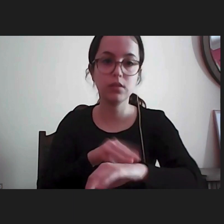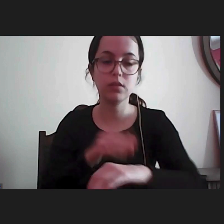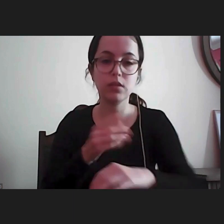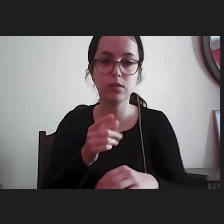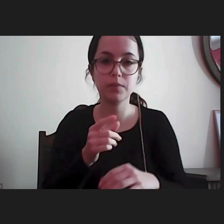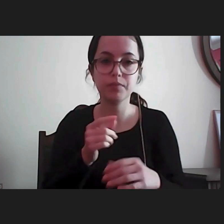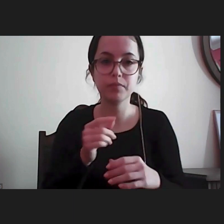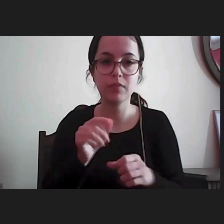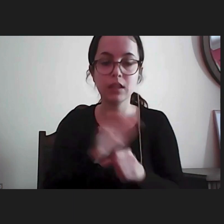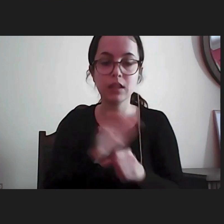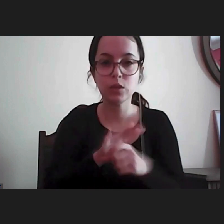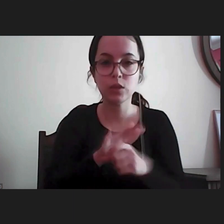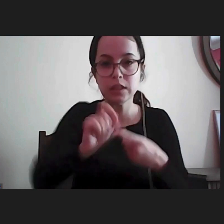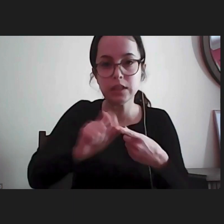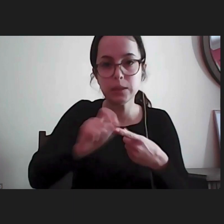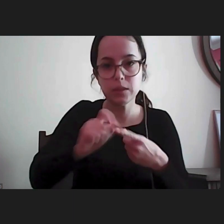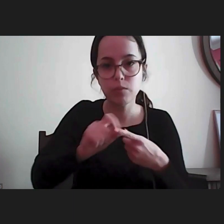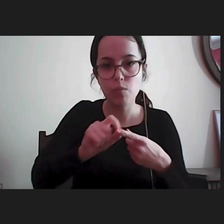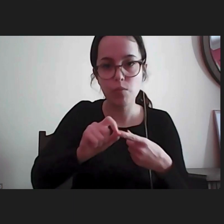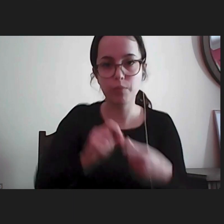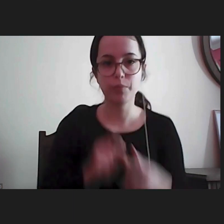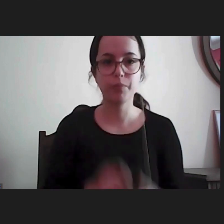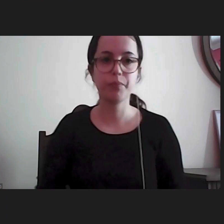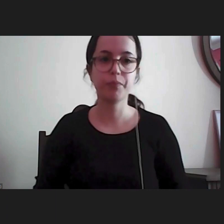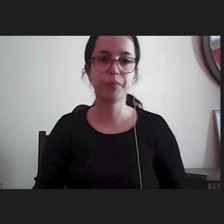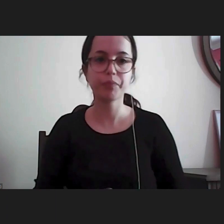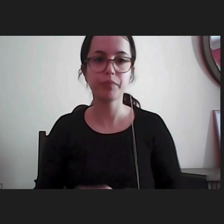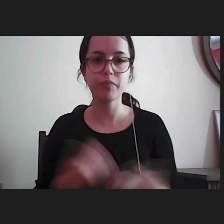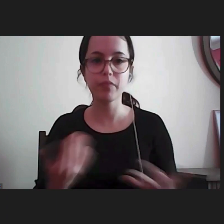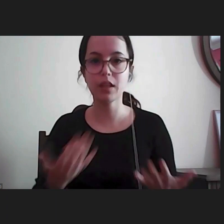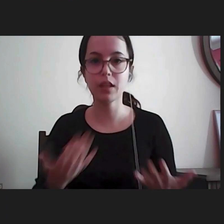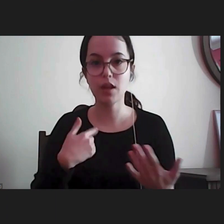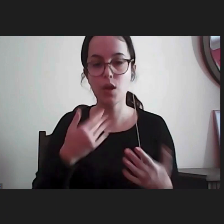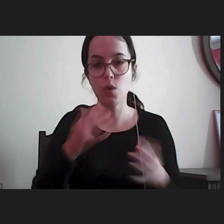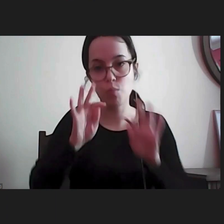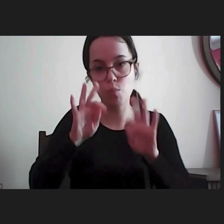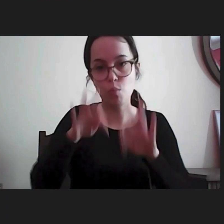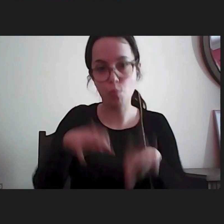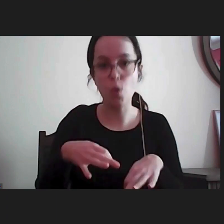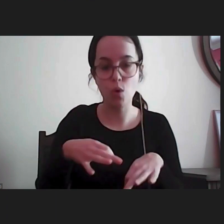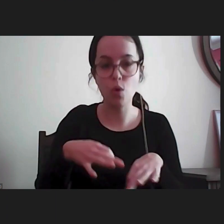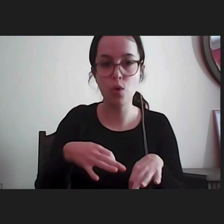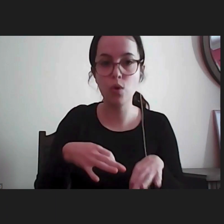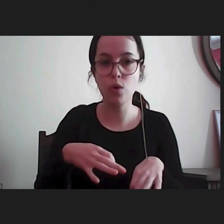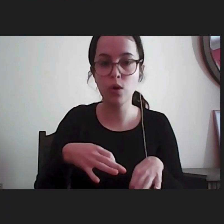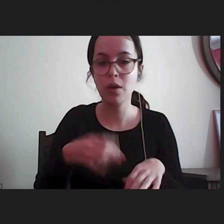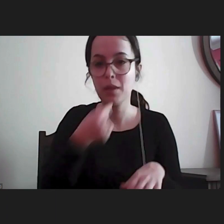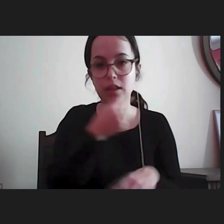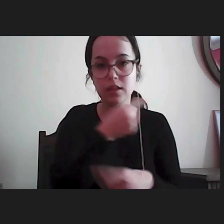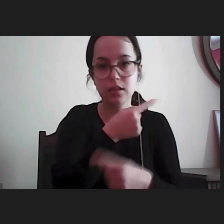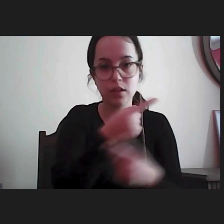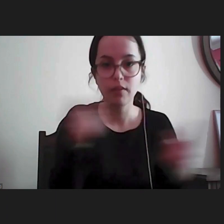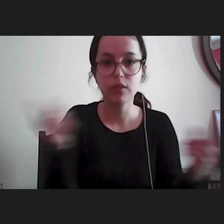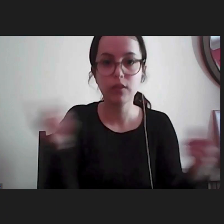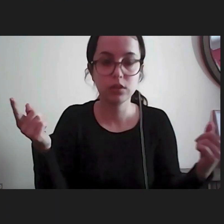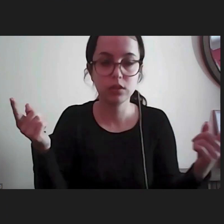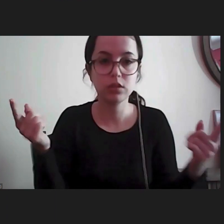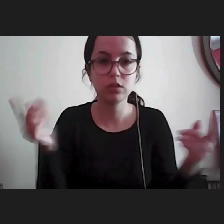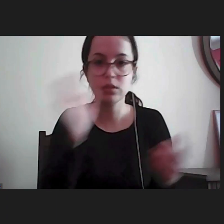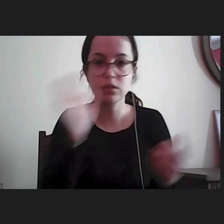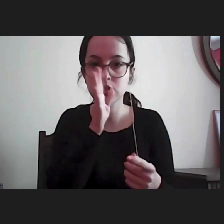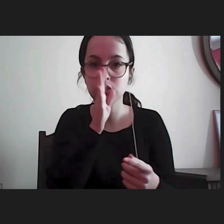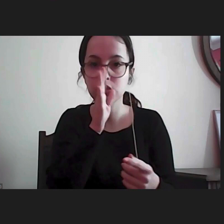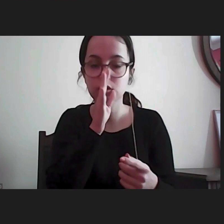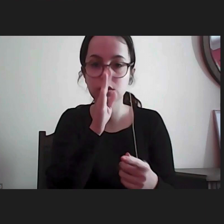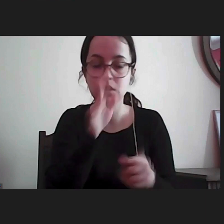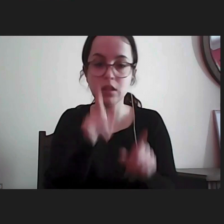muito concretas eu cheguei ao fim daquilo que tinha para trazer aos senhores doutores assim enfim em traços